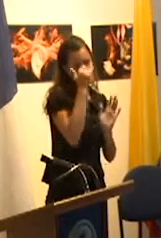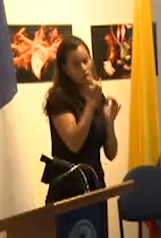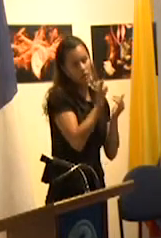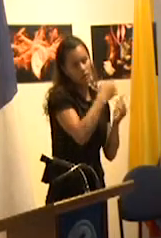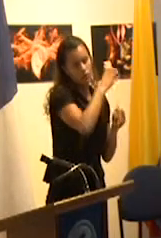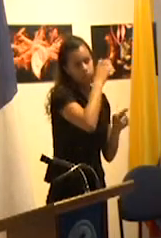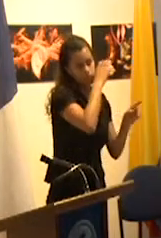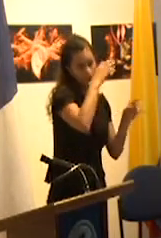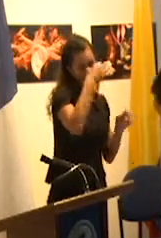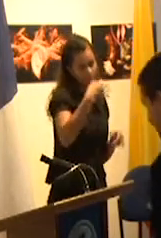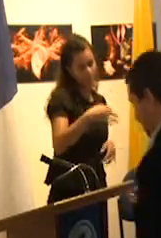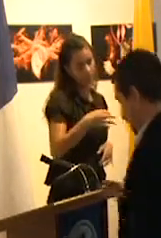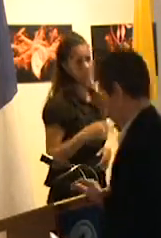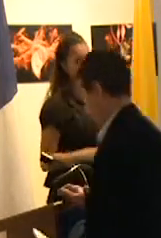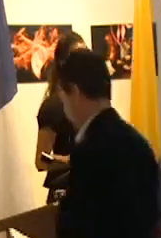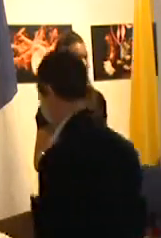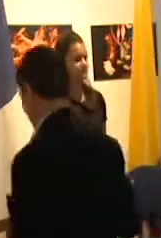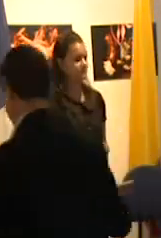Francia